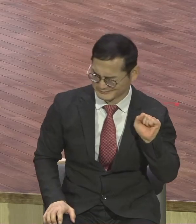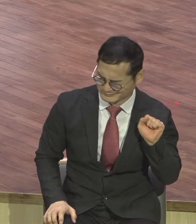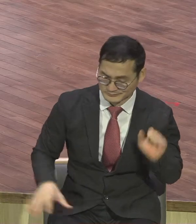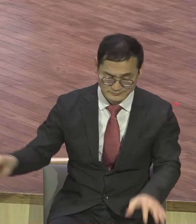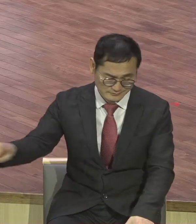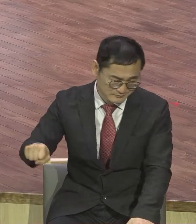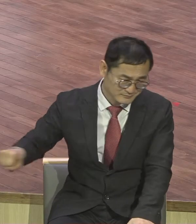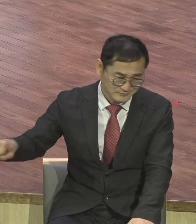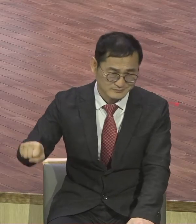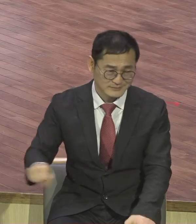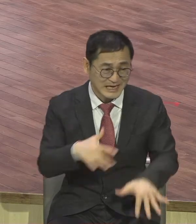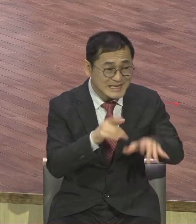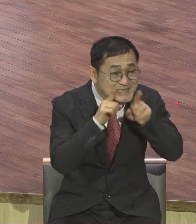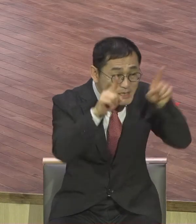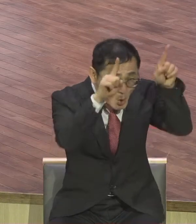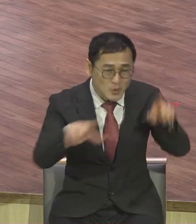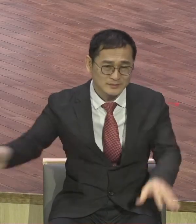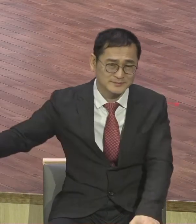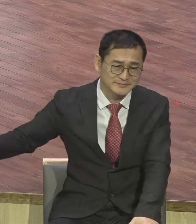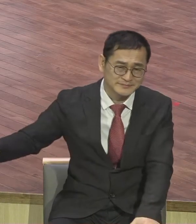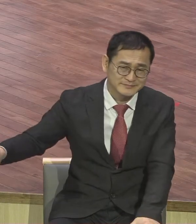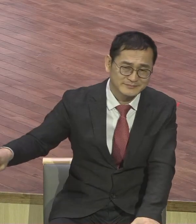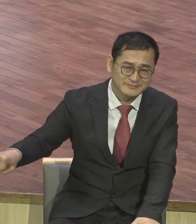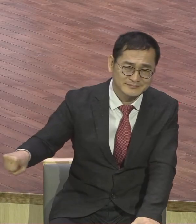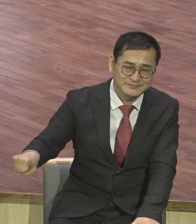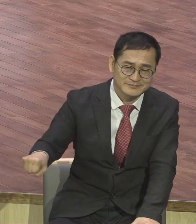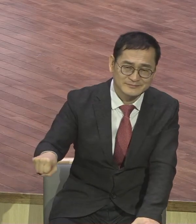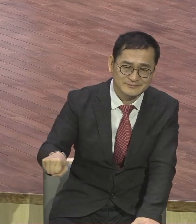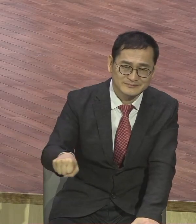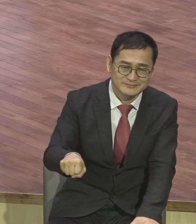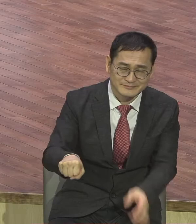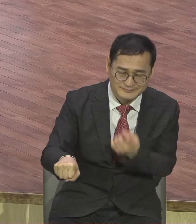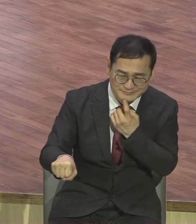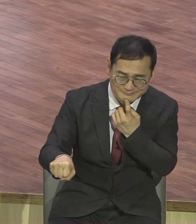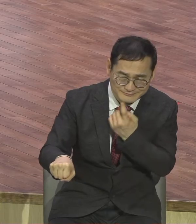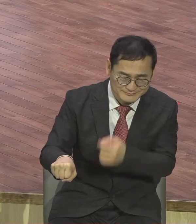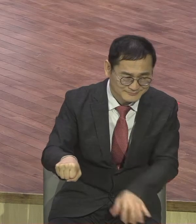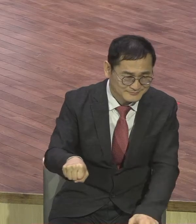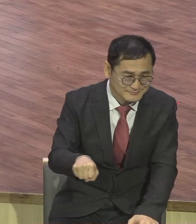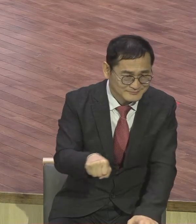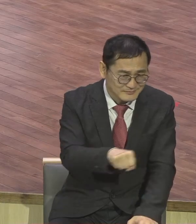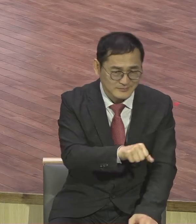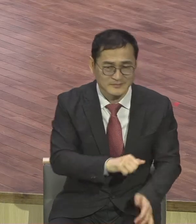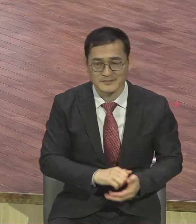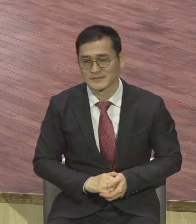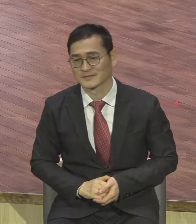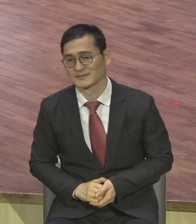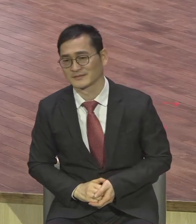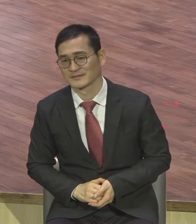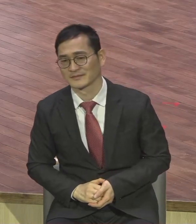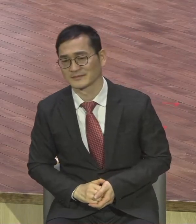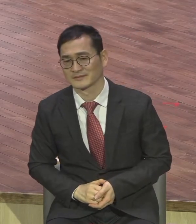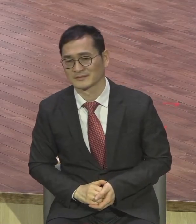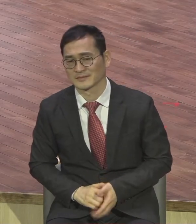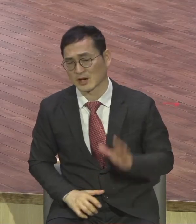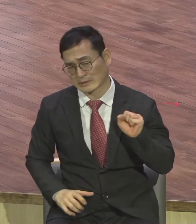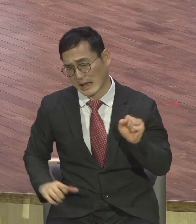데려가야 되니까 이것이 결국에는 뭐요 개인재앙으로 확 다 바뀌어 개인재앙으로 싹